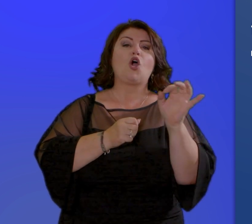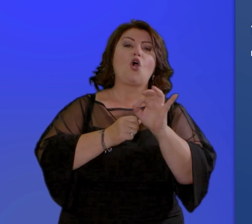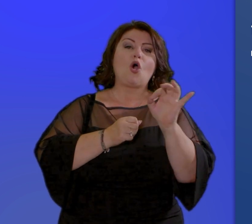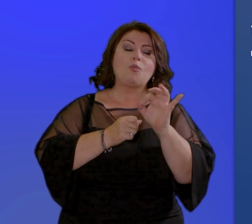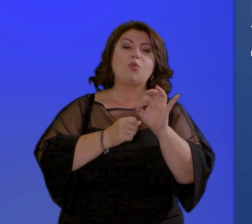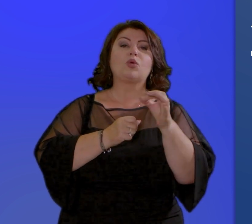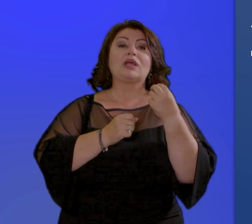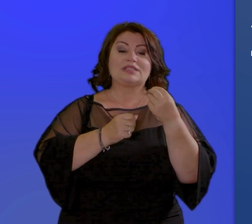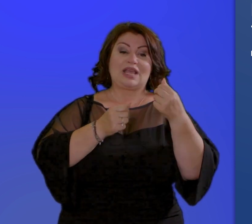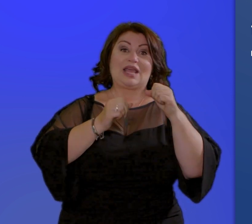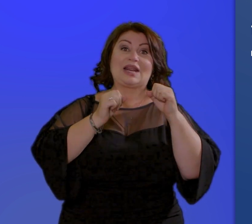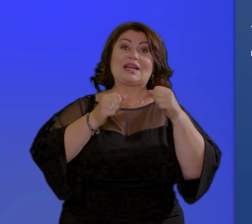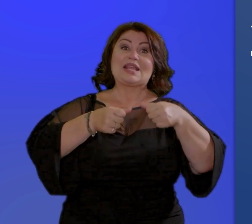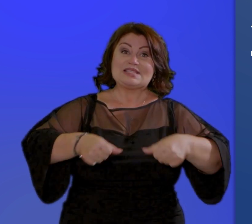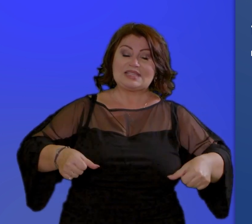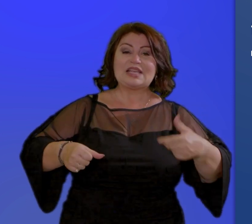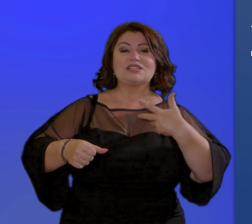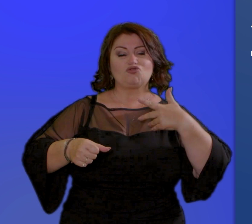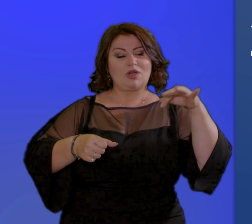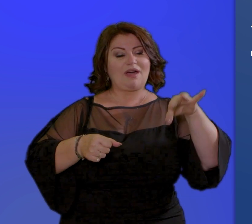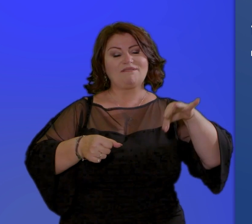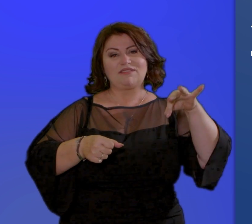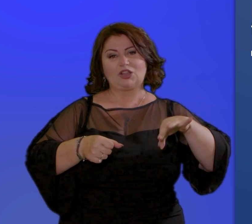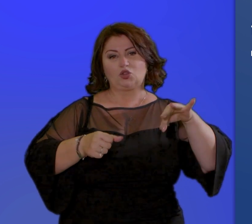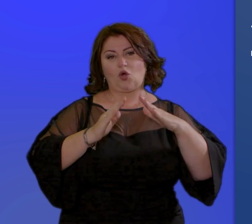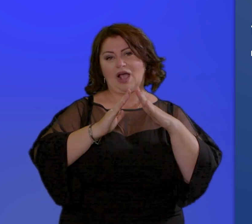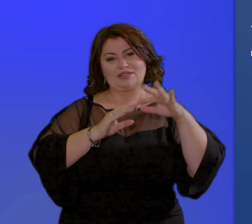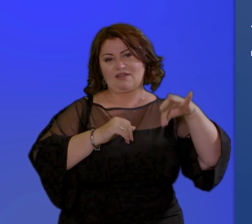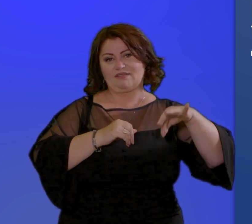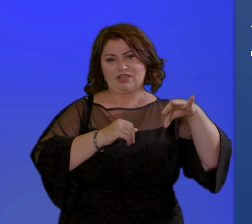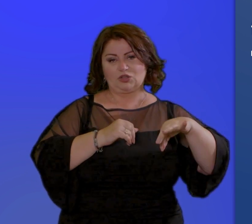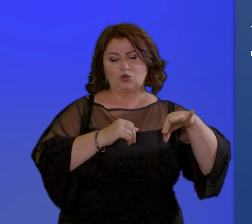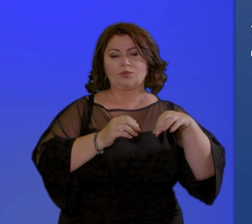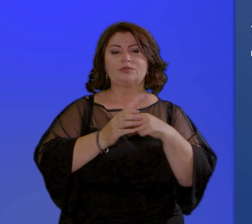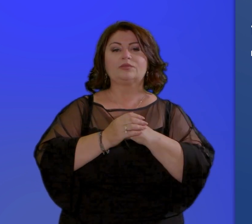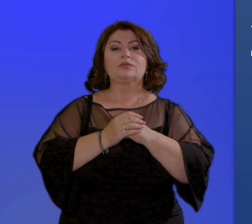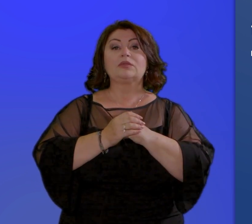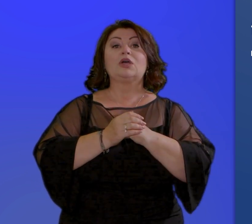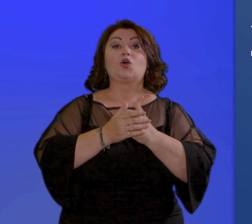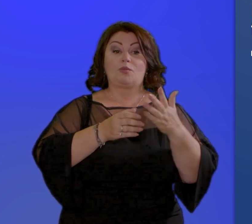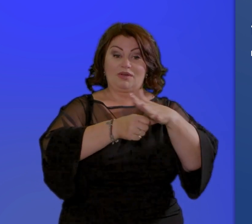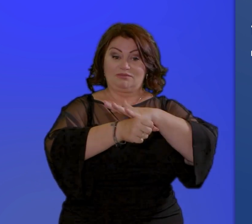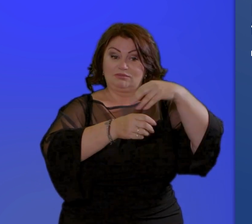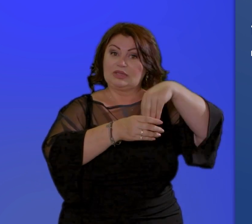nessun componente del nucleo deve essere intestatario o avere piena disponibilità di